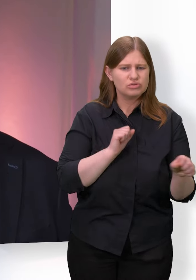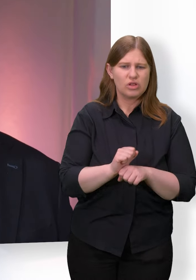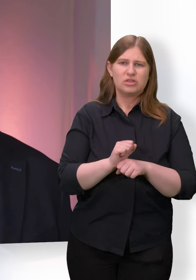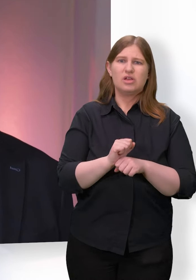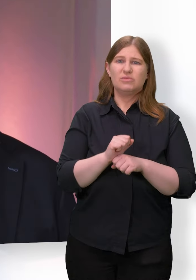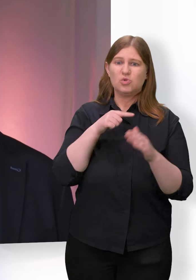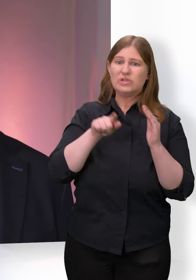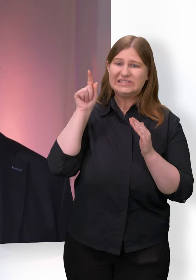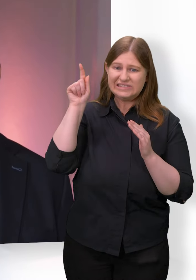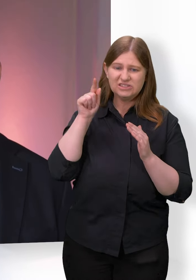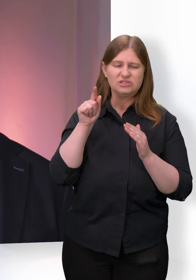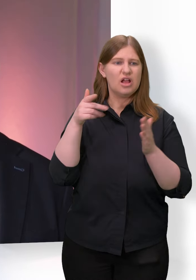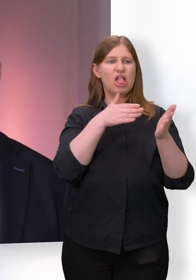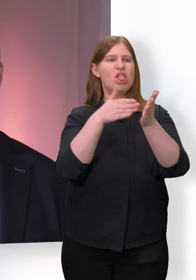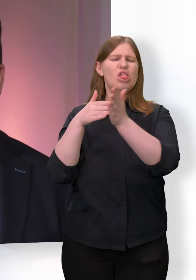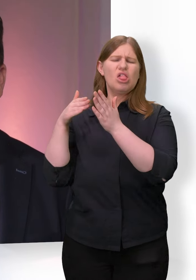geringsten daran, an uns festzuhalten.